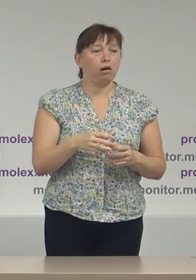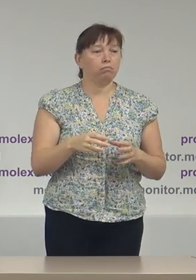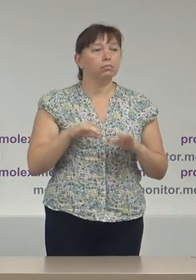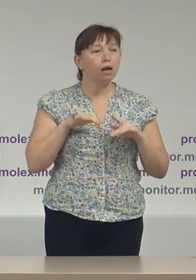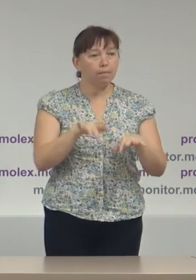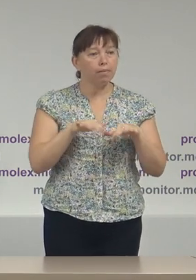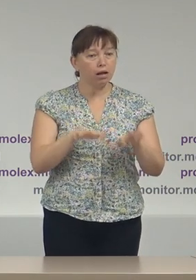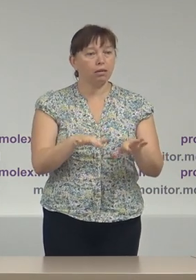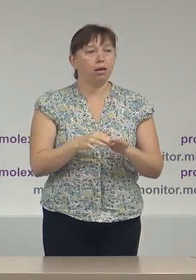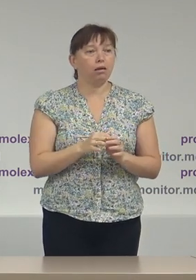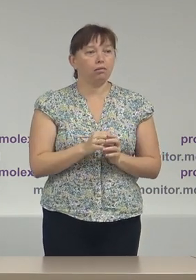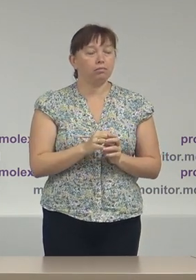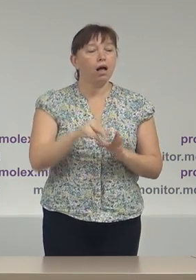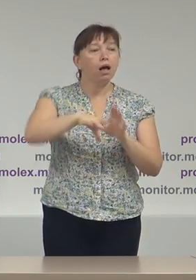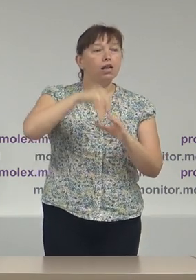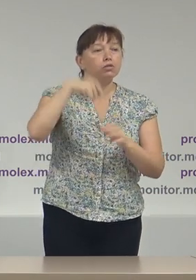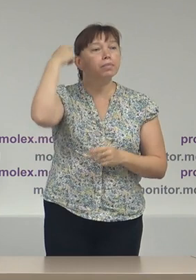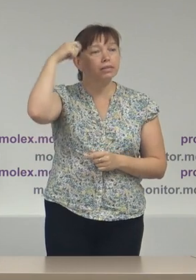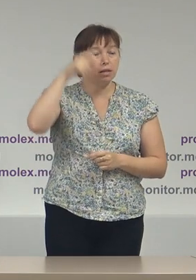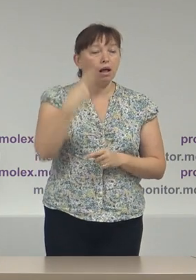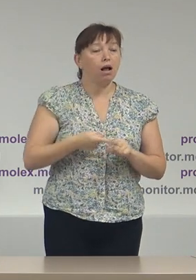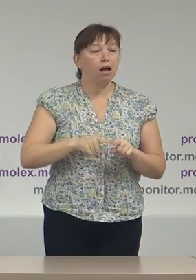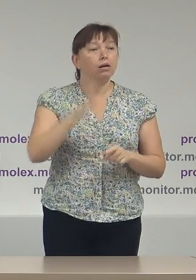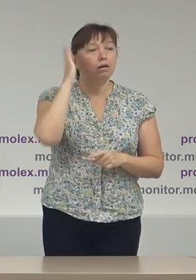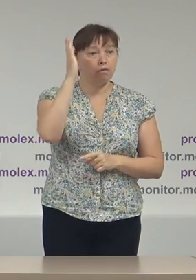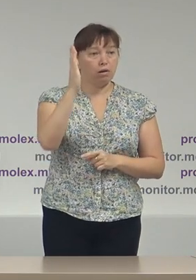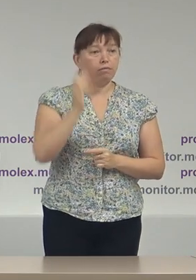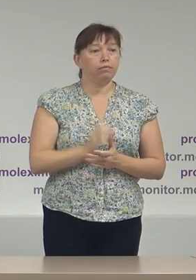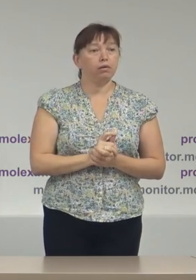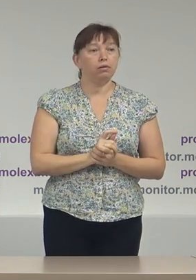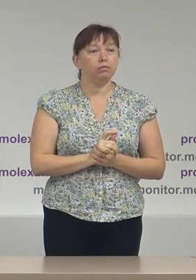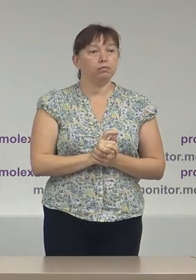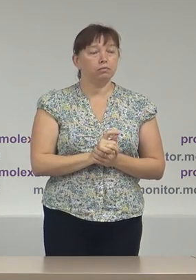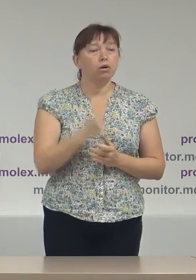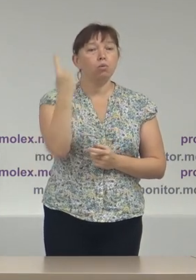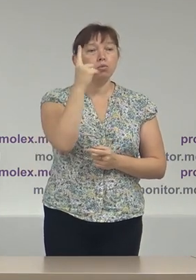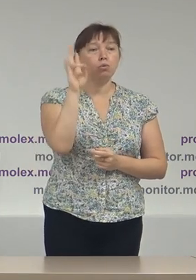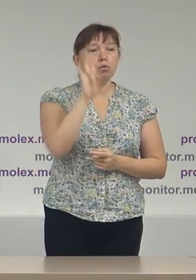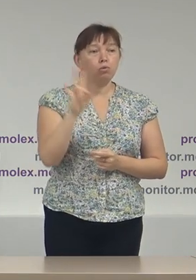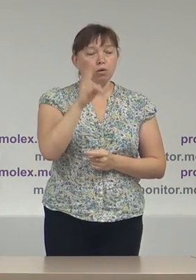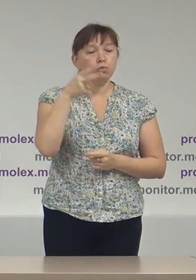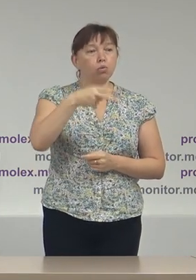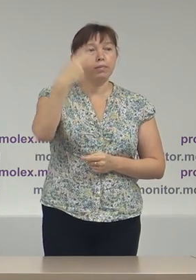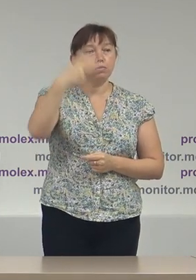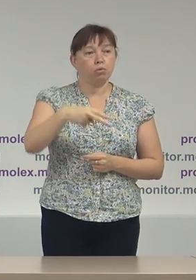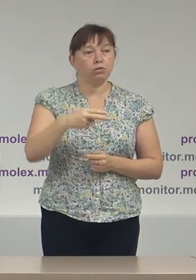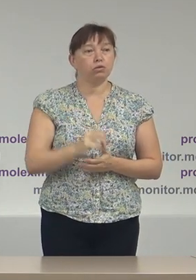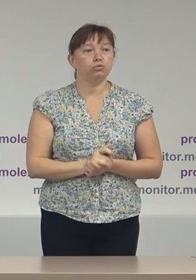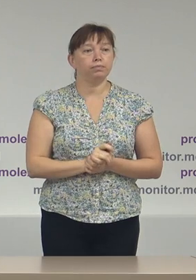alegele prezidențiale, care urmează să aibă loc pe 1 noiembrie 2020.